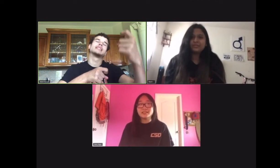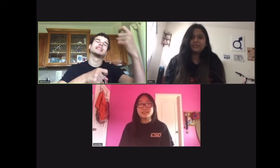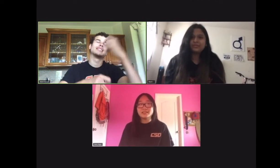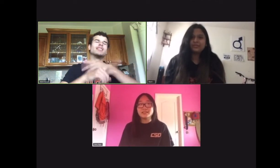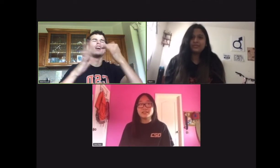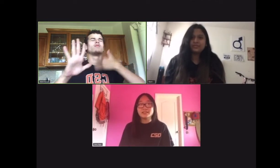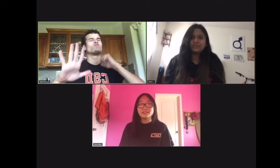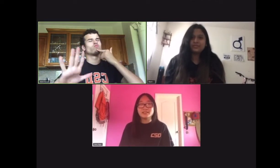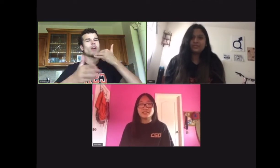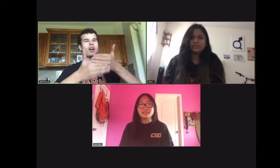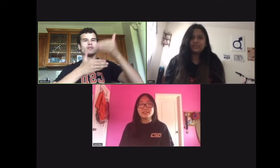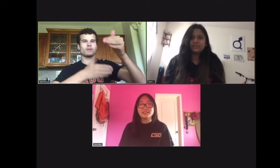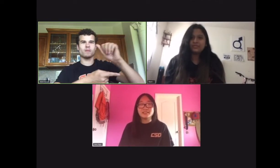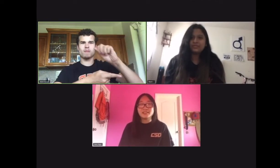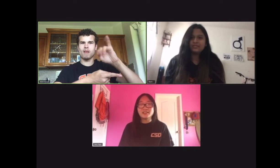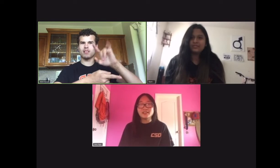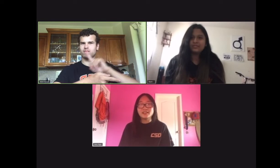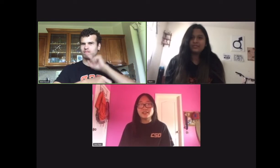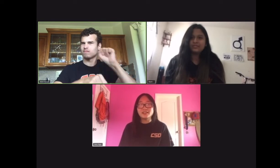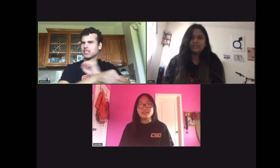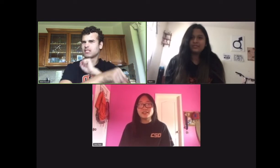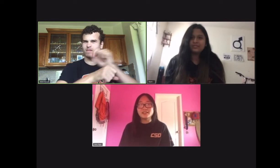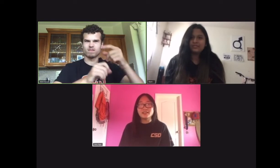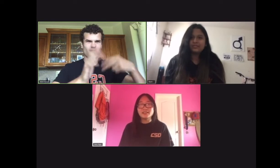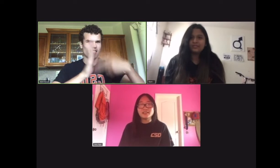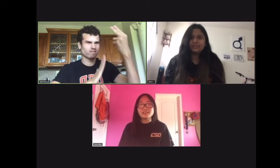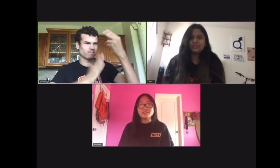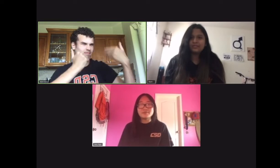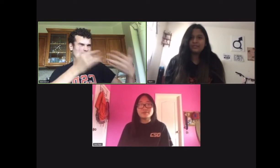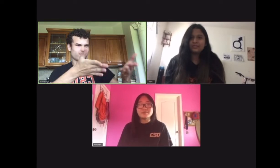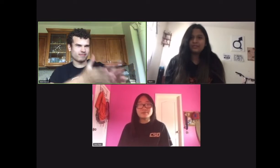Ahora hablamos en serio. Le toca a Amy mostrarla.